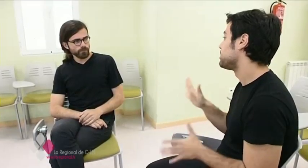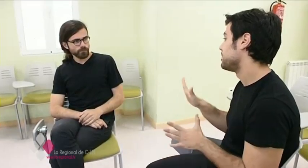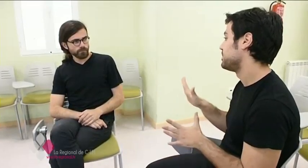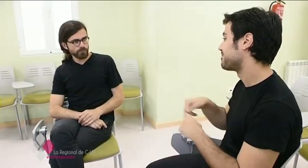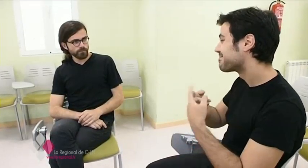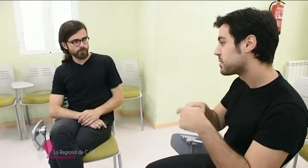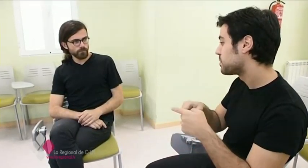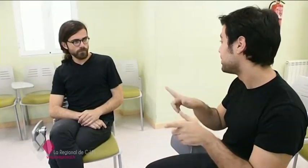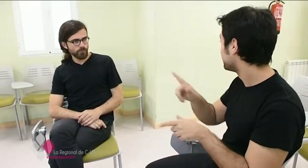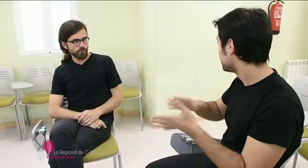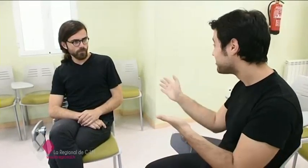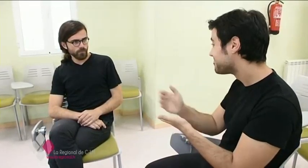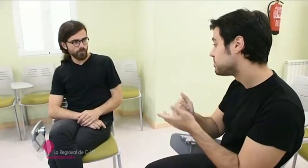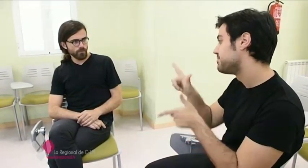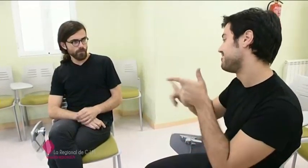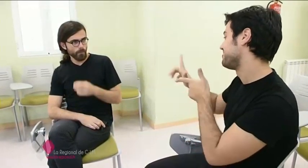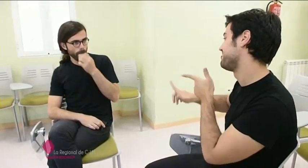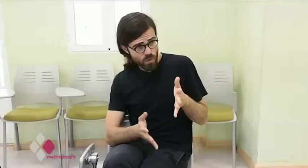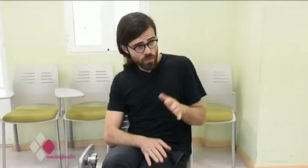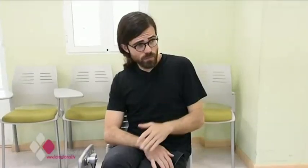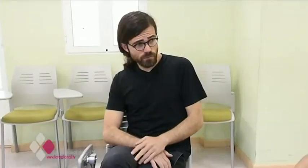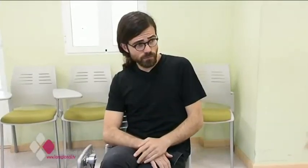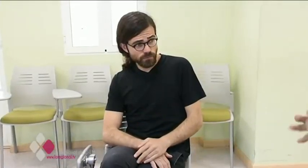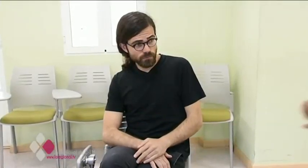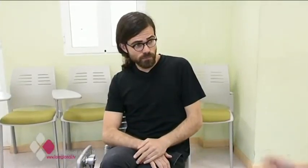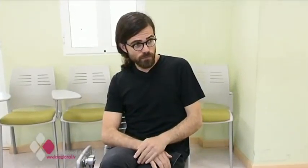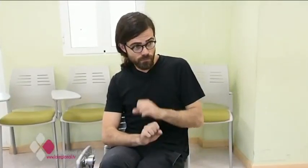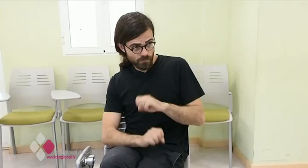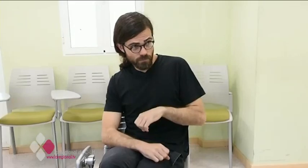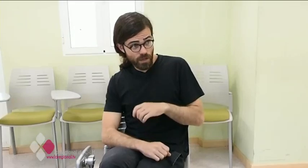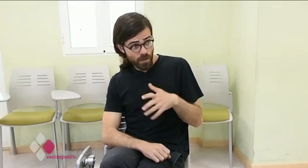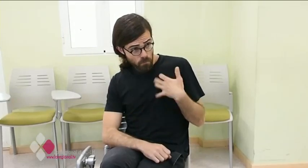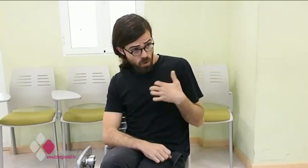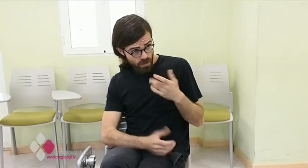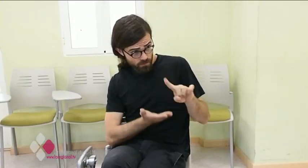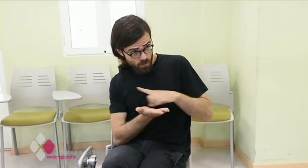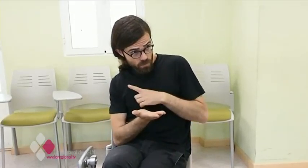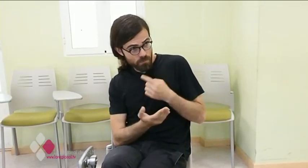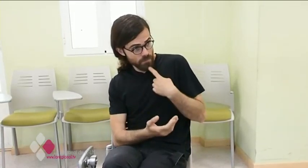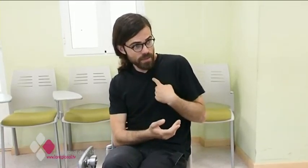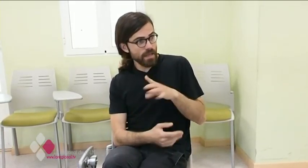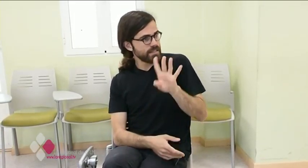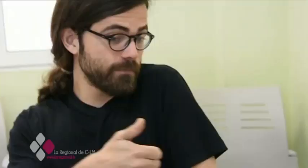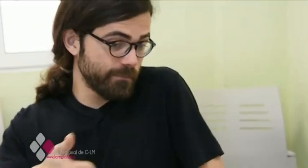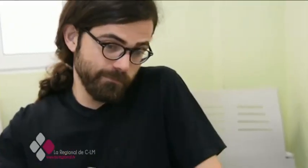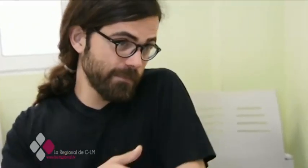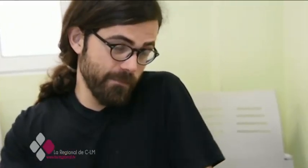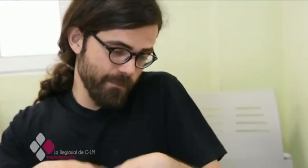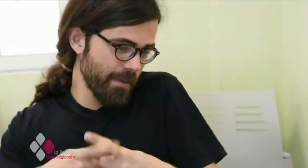solicitan a comunicarse con los demás en situaciones cotidianas del día a día, como ir al médico o realizar cualquier trámite en una administración. Un